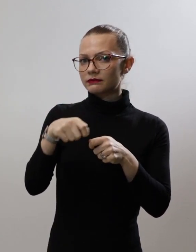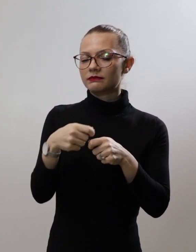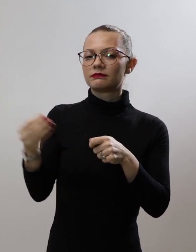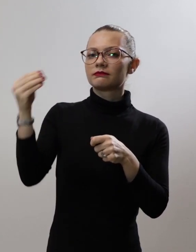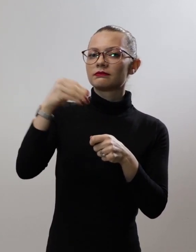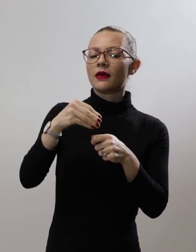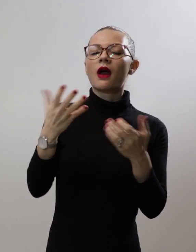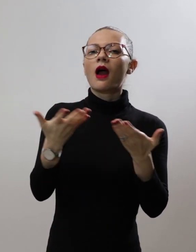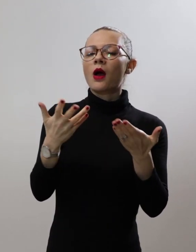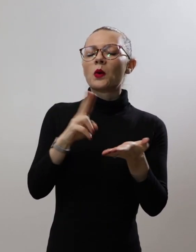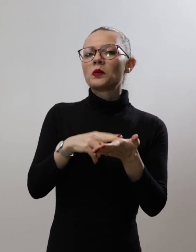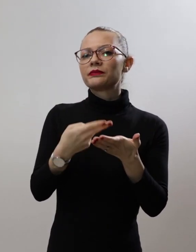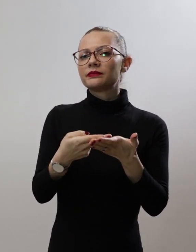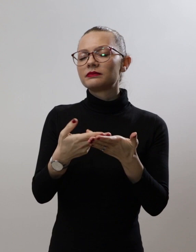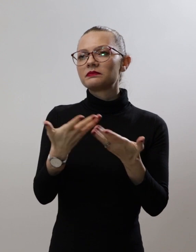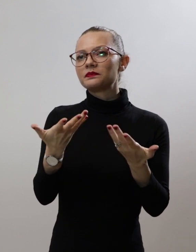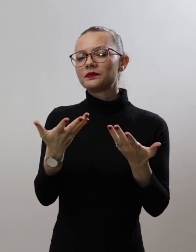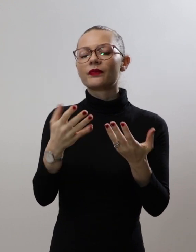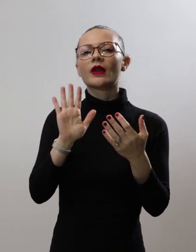толкува и како неизино осветување.